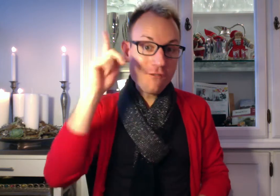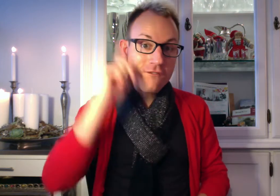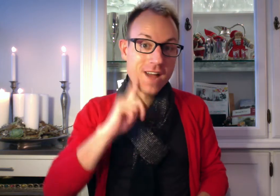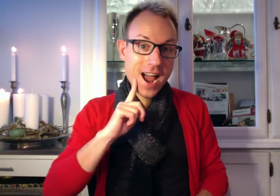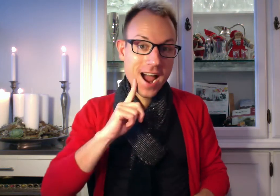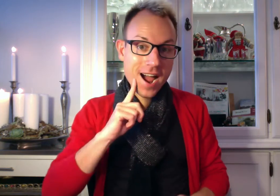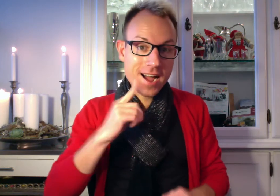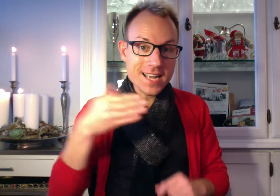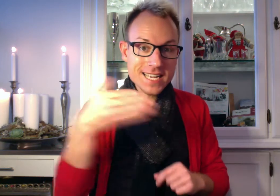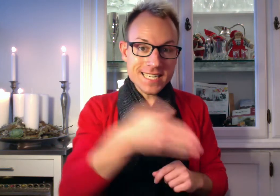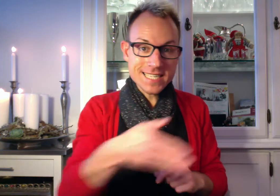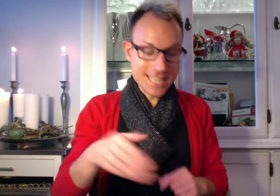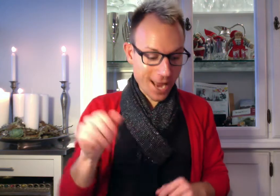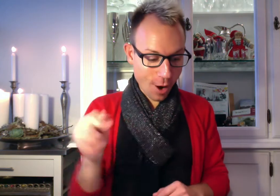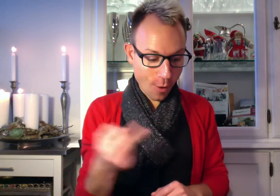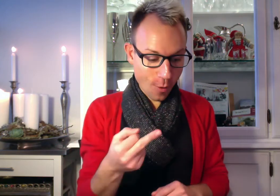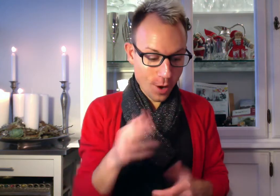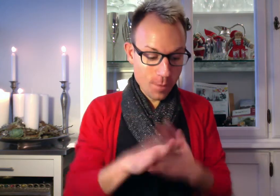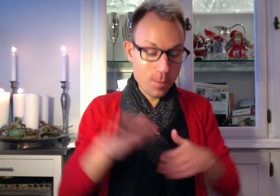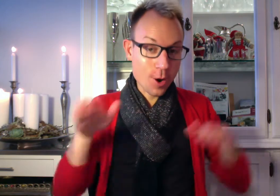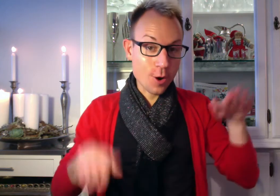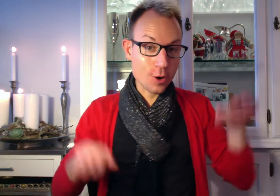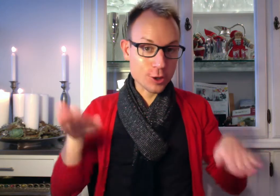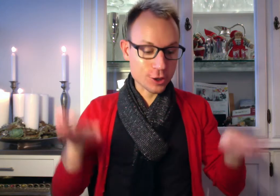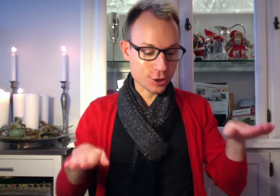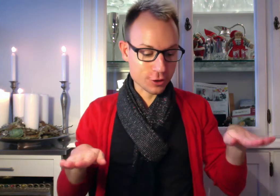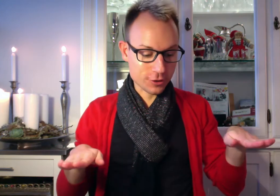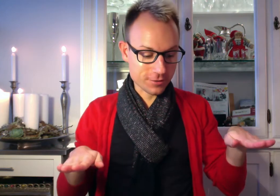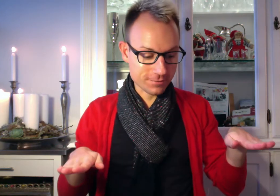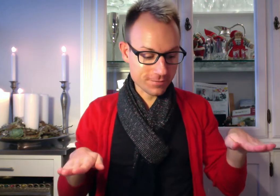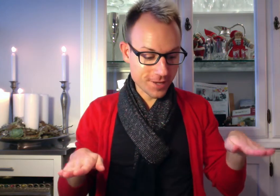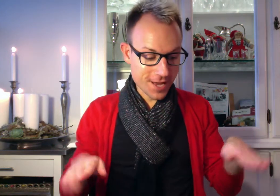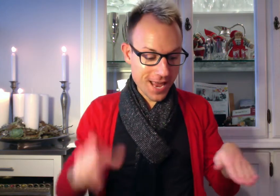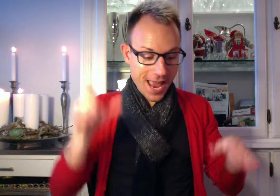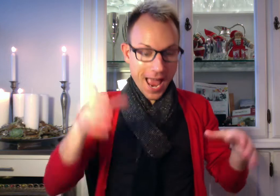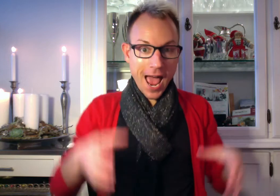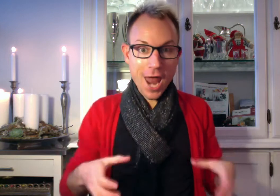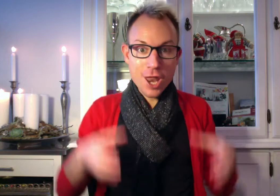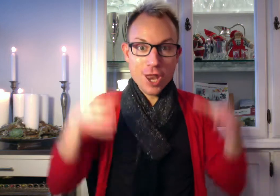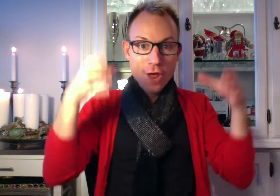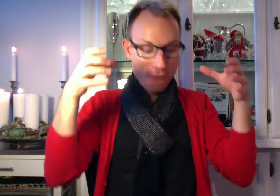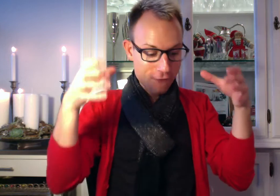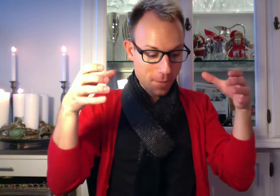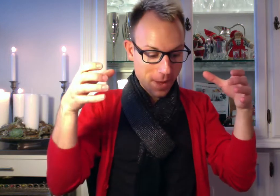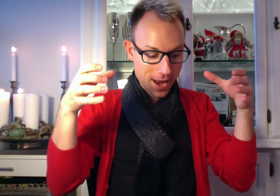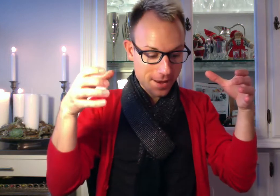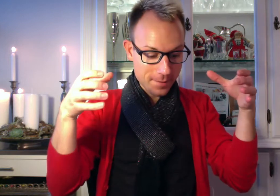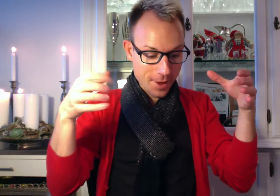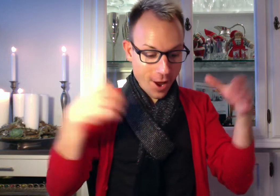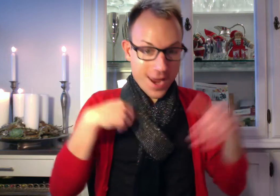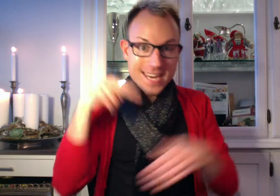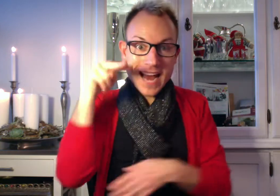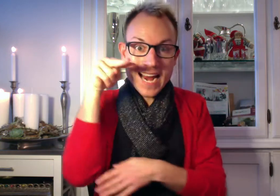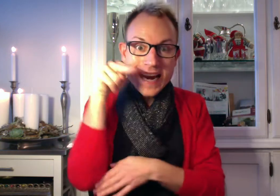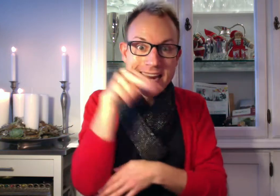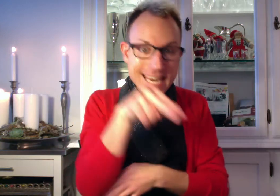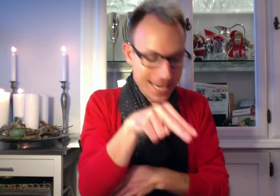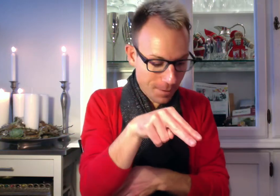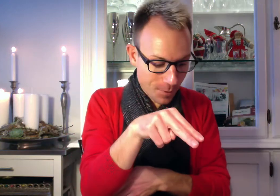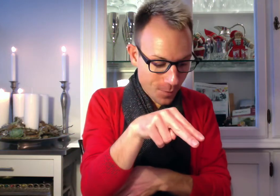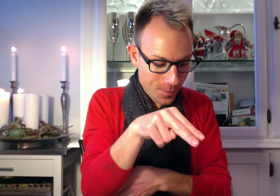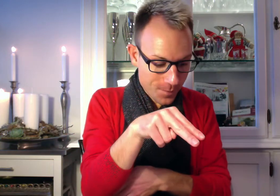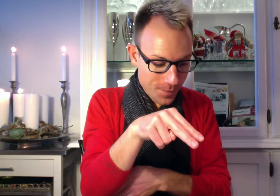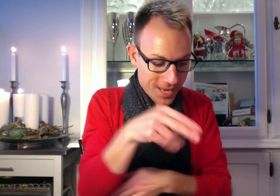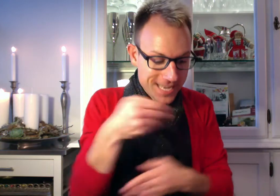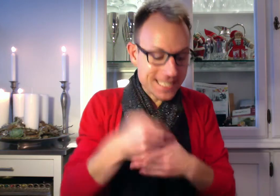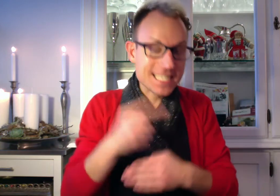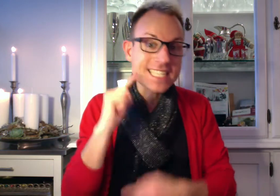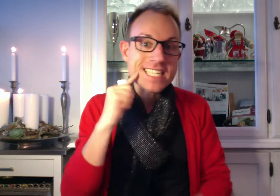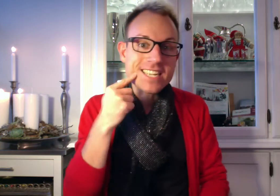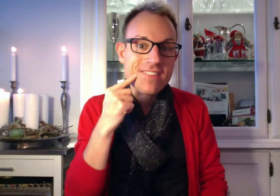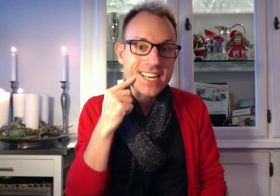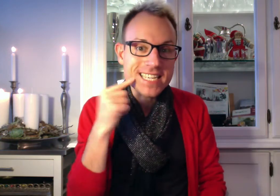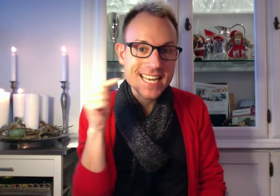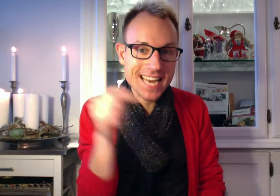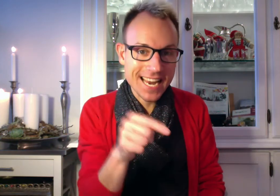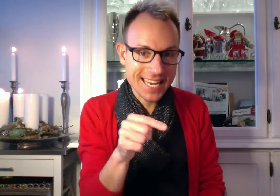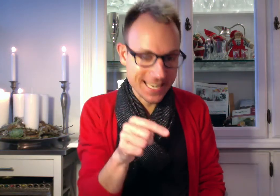far skærer hul på gåsen så. Han lyfter mig. Jeg kigger mig til svætken derinde.